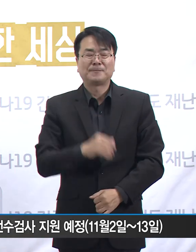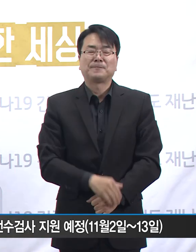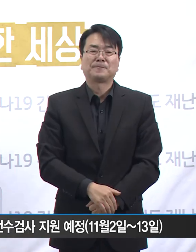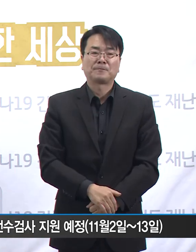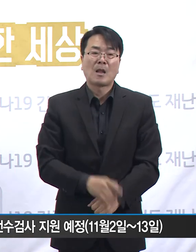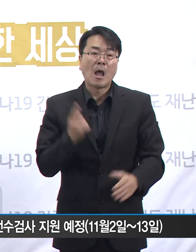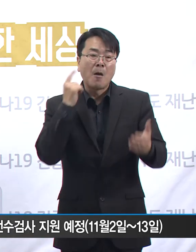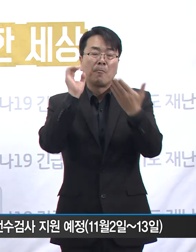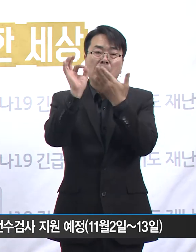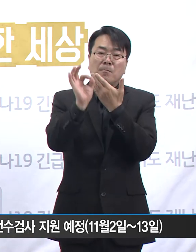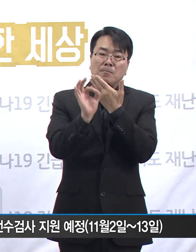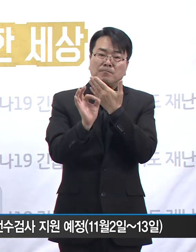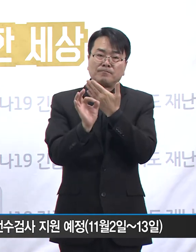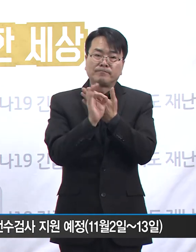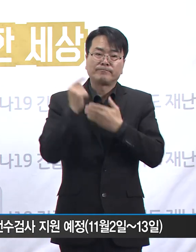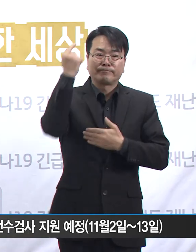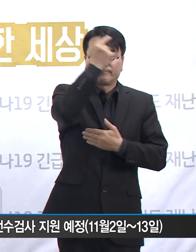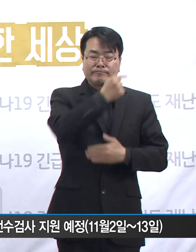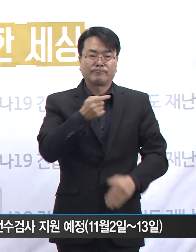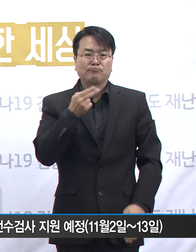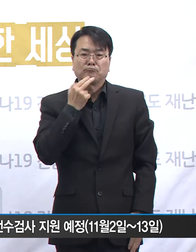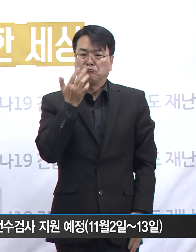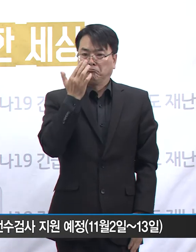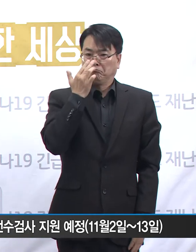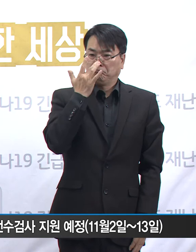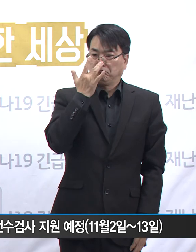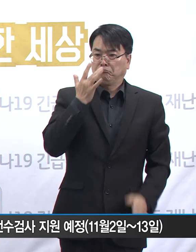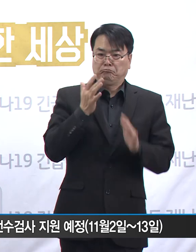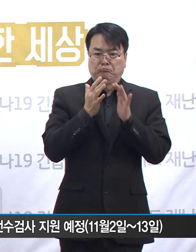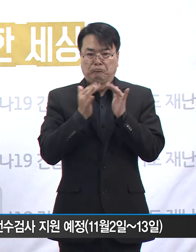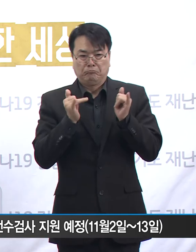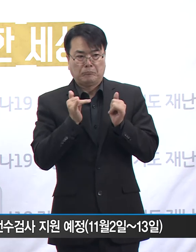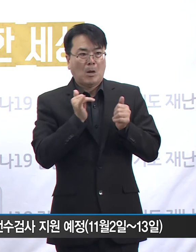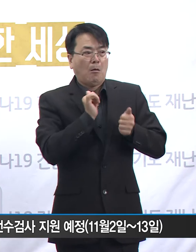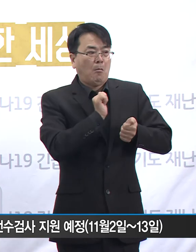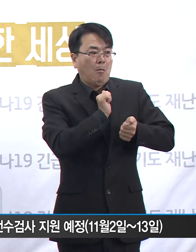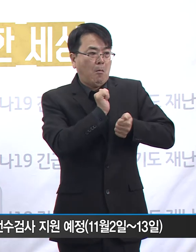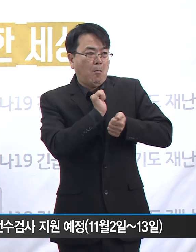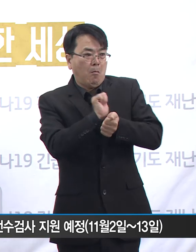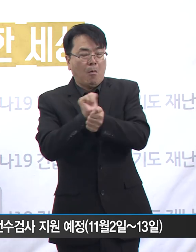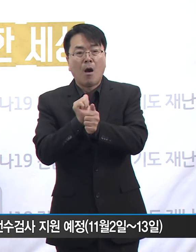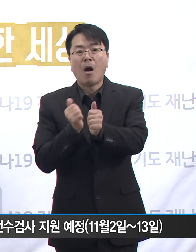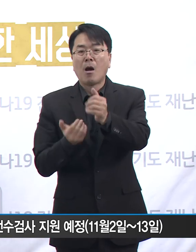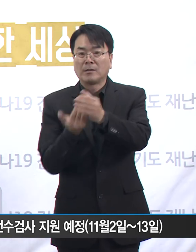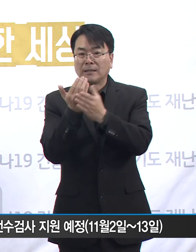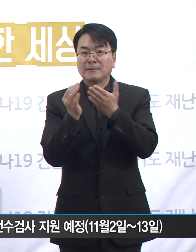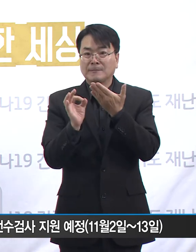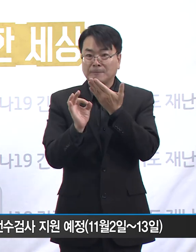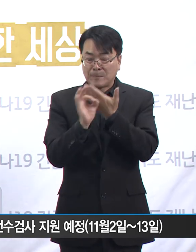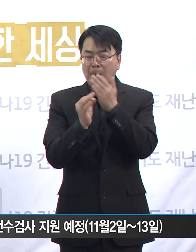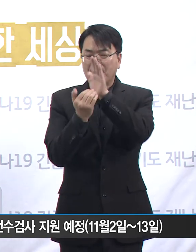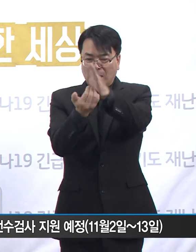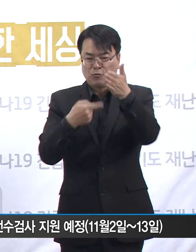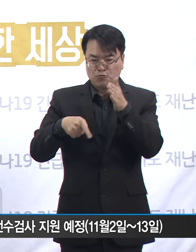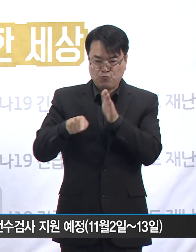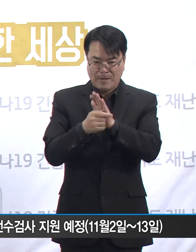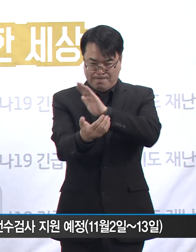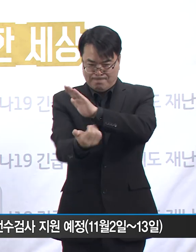혹시나 있을 수 있는 무증상자를 통한 감염 확산을 찾기 위한 선제적 전수검사도 시행합니다.